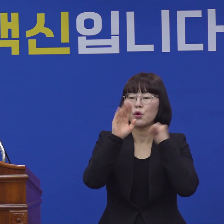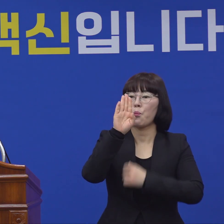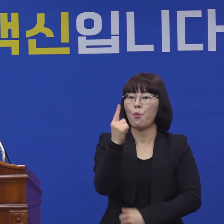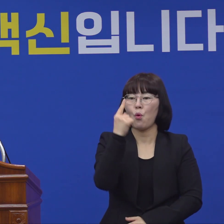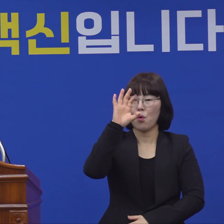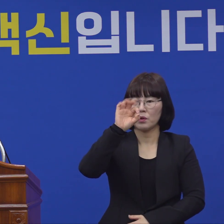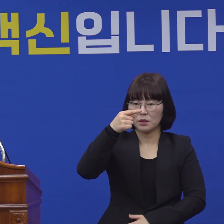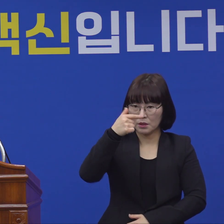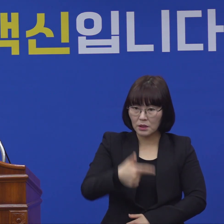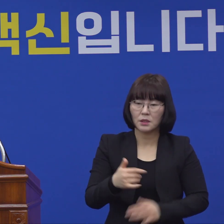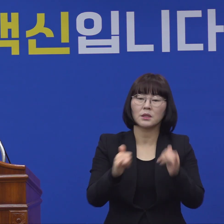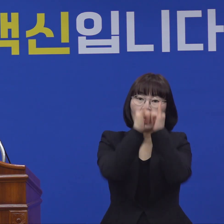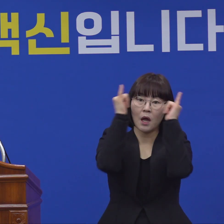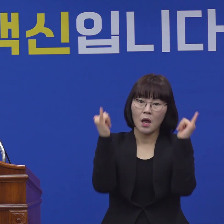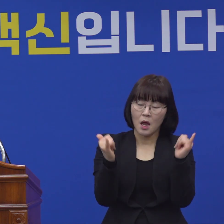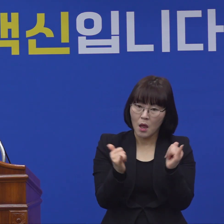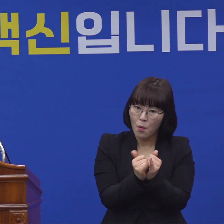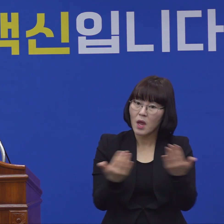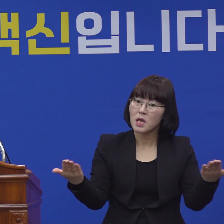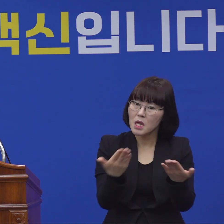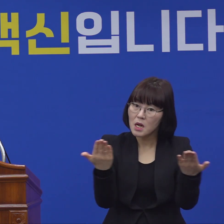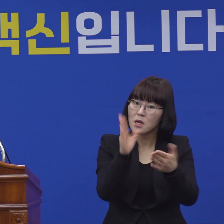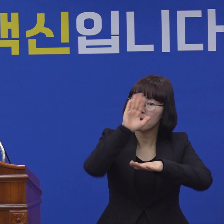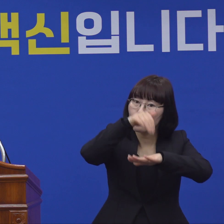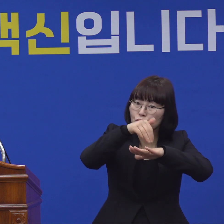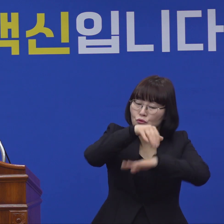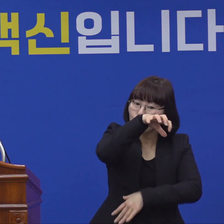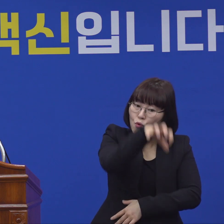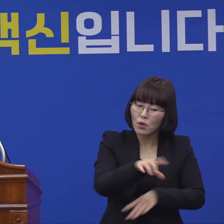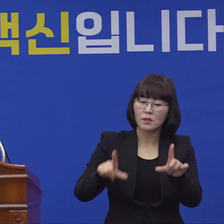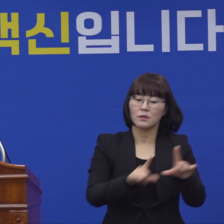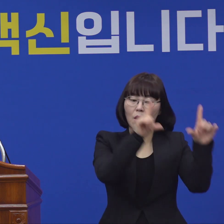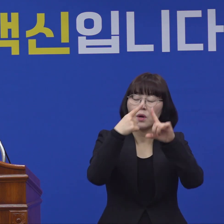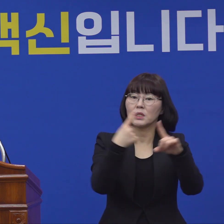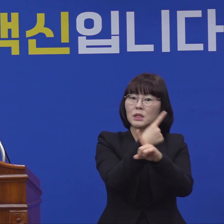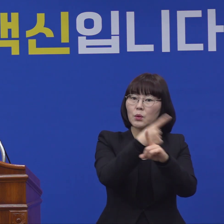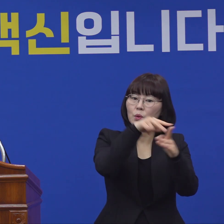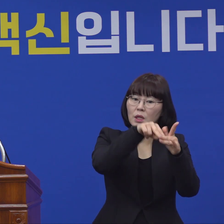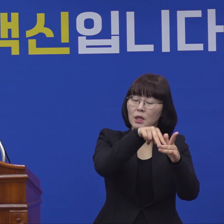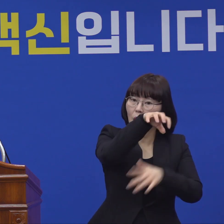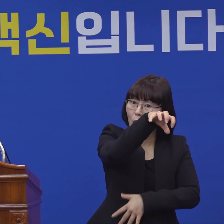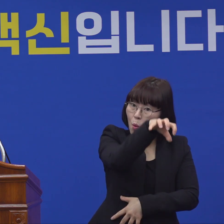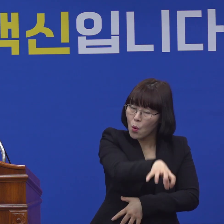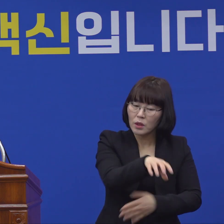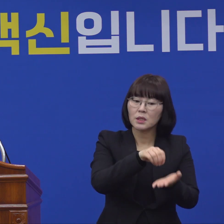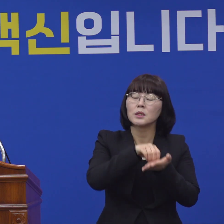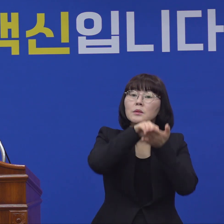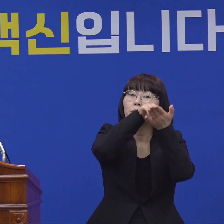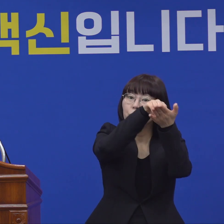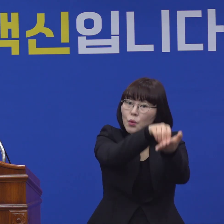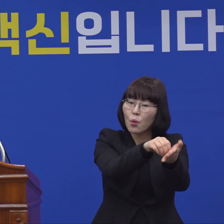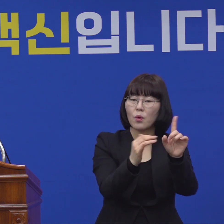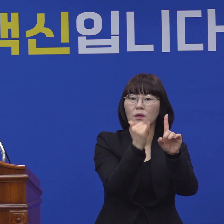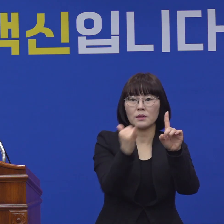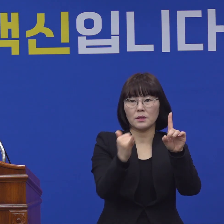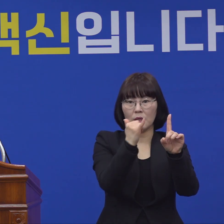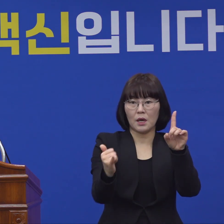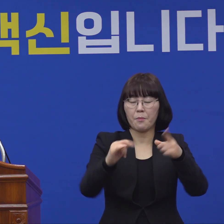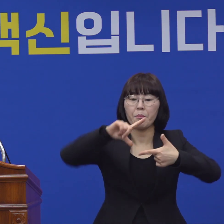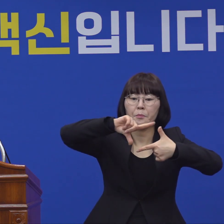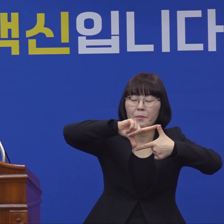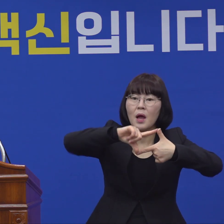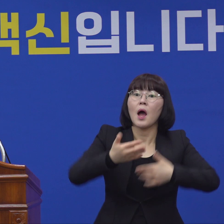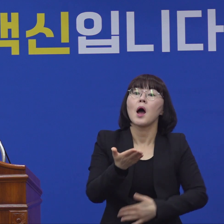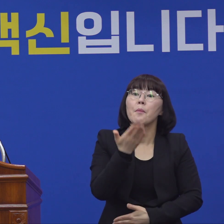위치한 사회복무연수센터 생활치료센터에서 입소한 1명이 도시락,